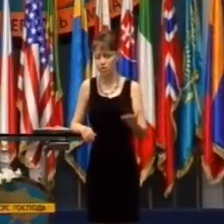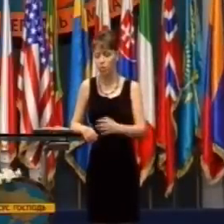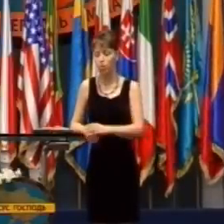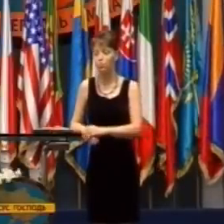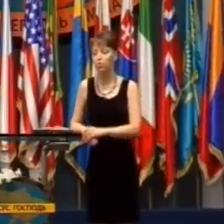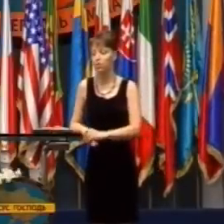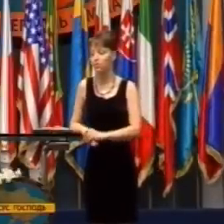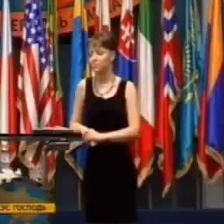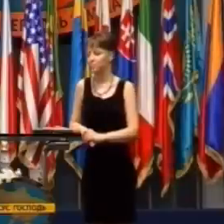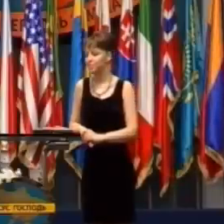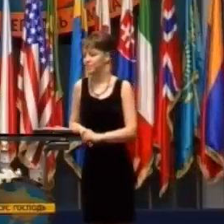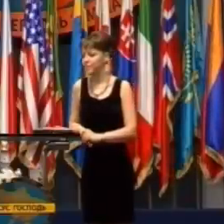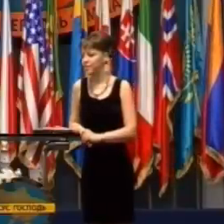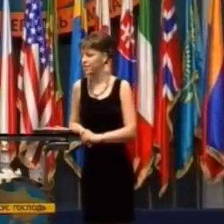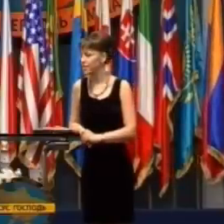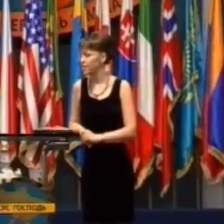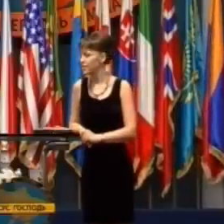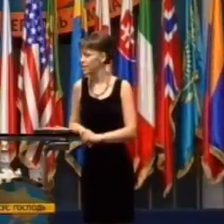telefónne číslo.